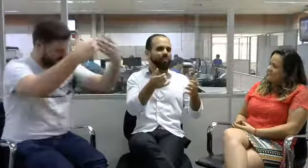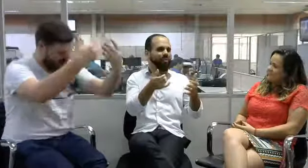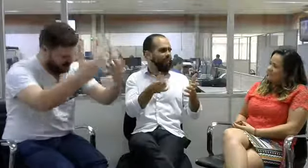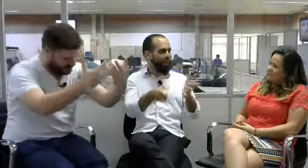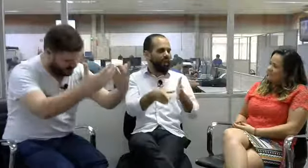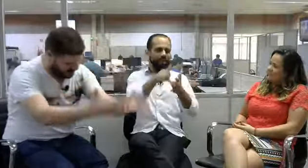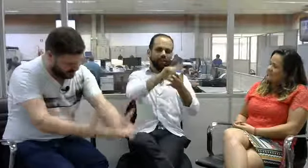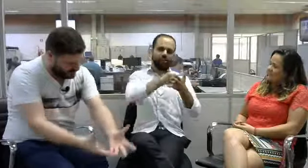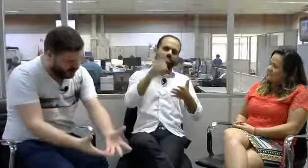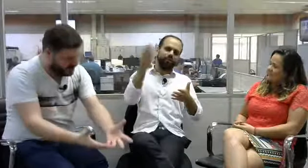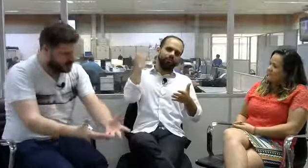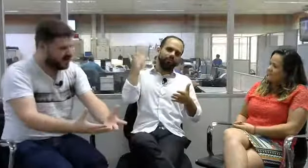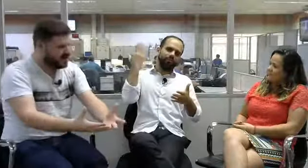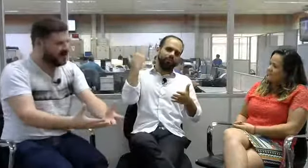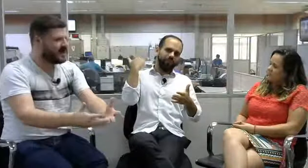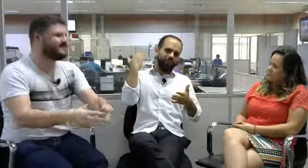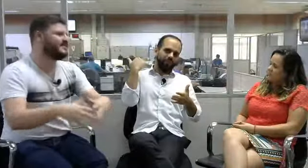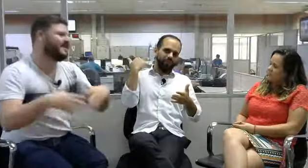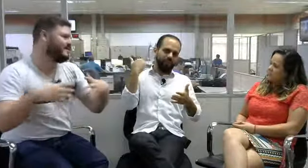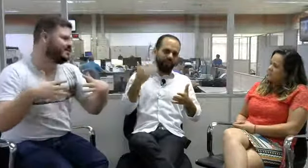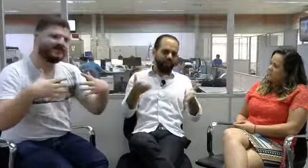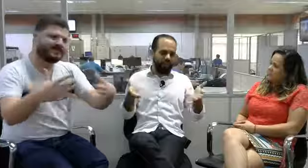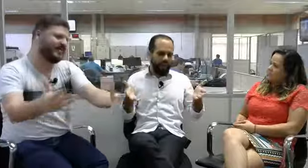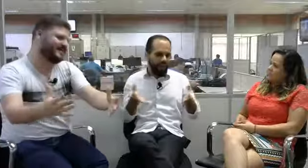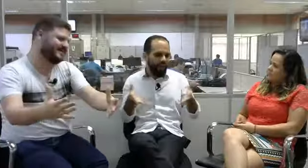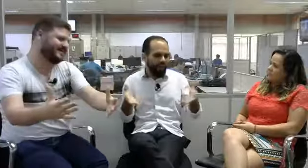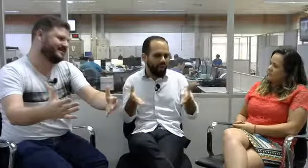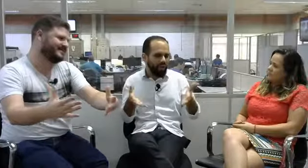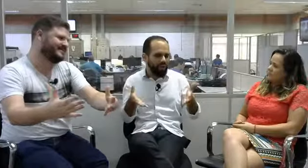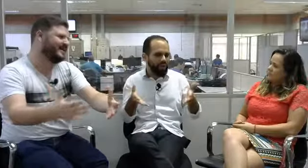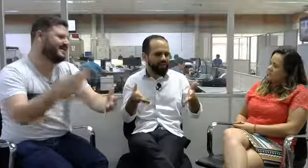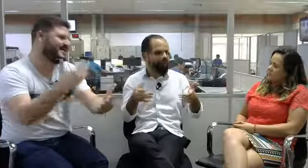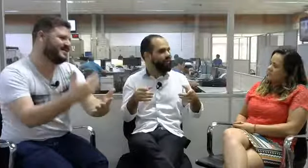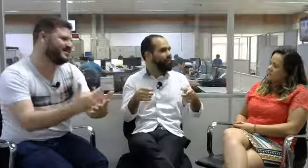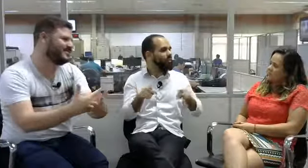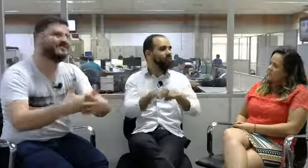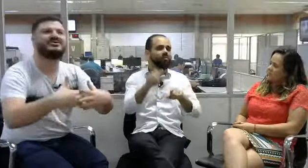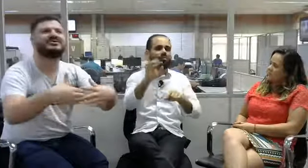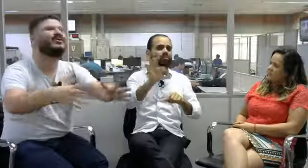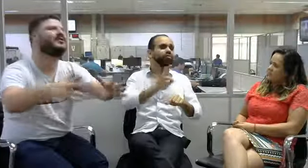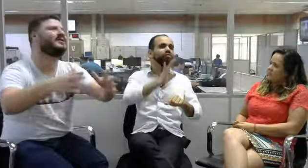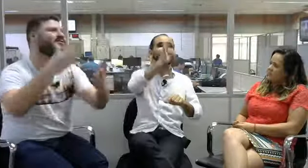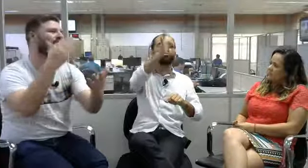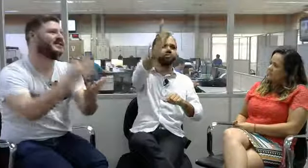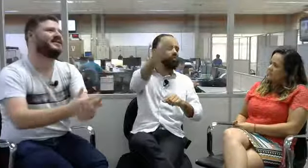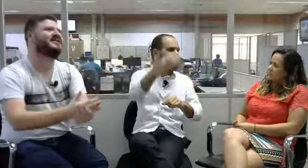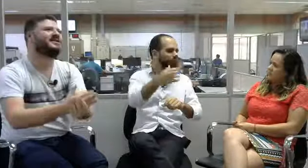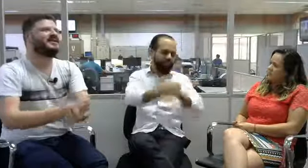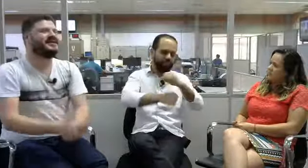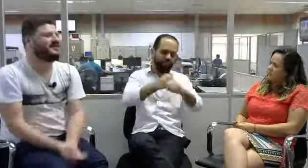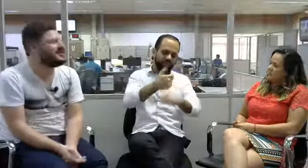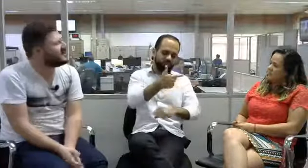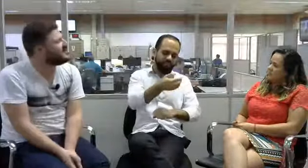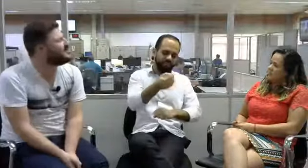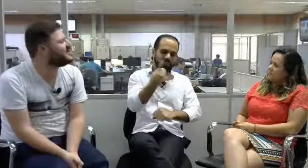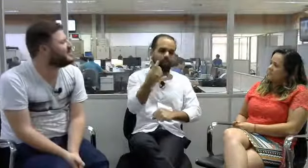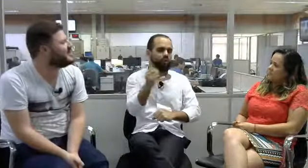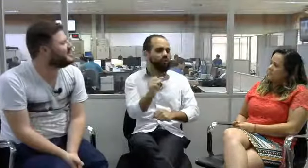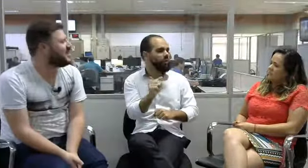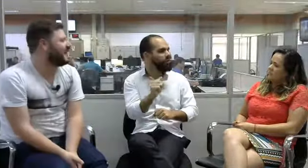o tema agora, quero saber do depois, né? 2018, de aqui em diante. Jaque,